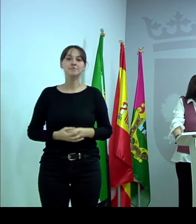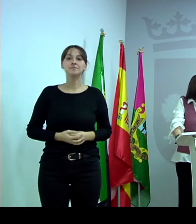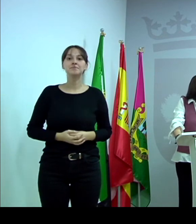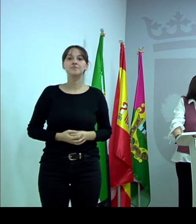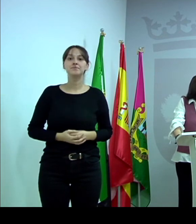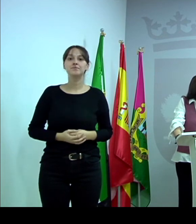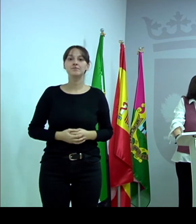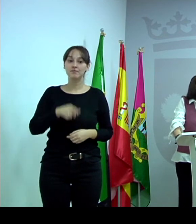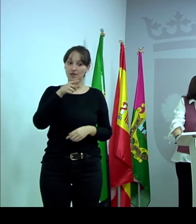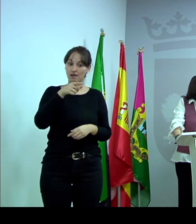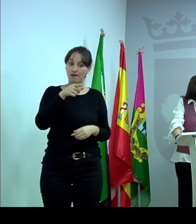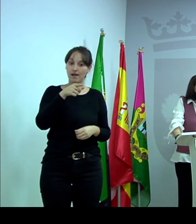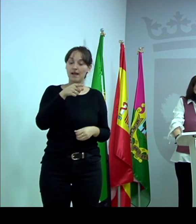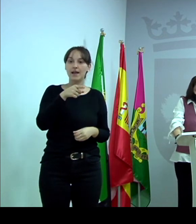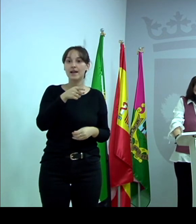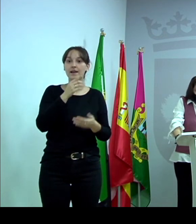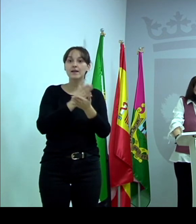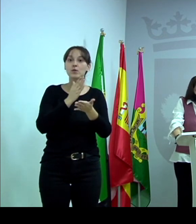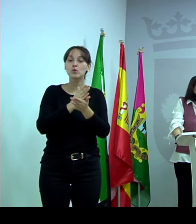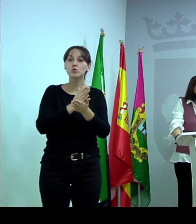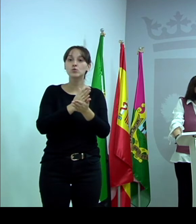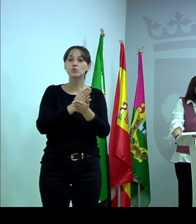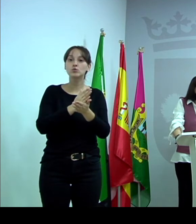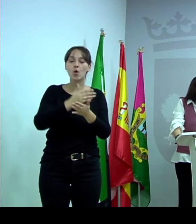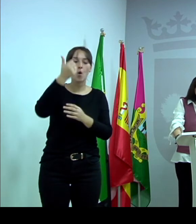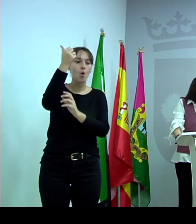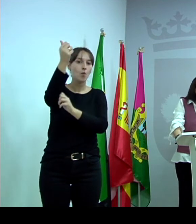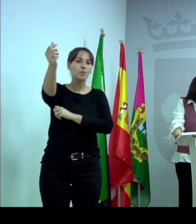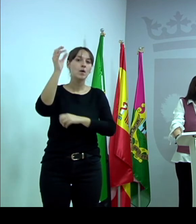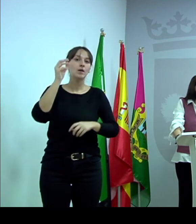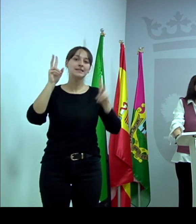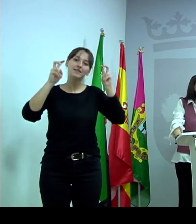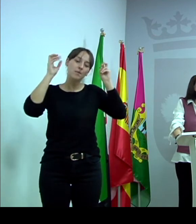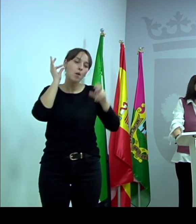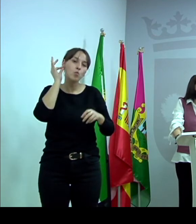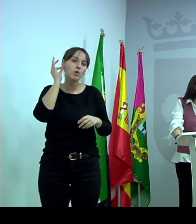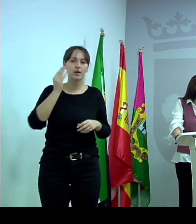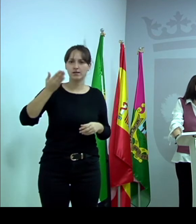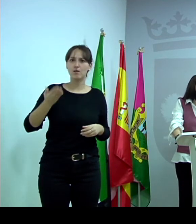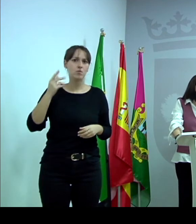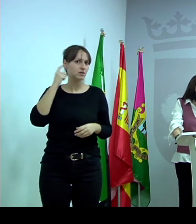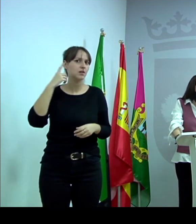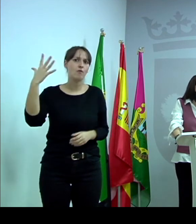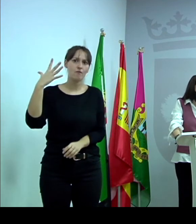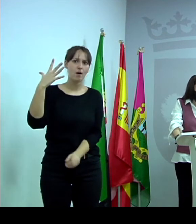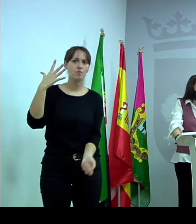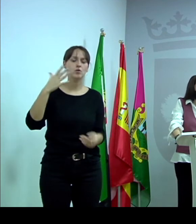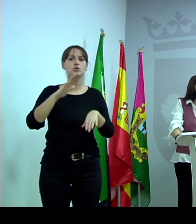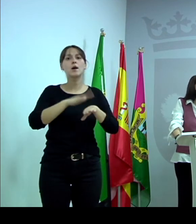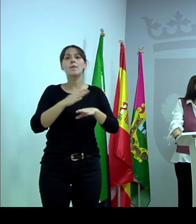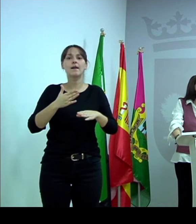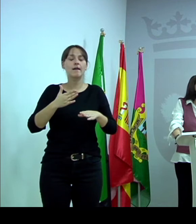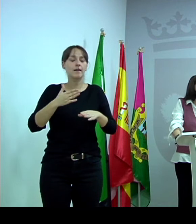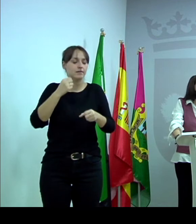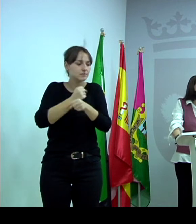En él se van a trabajar mujeres relevantes, mujeres importantes, para que ellas se trabajen con su